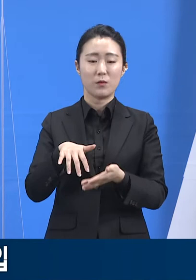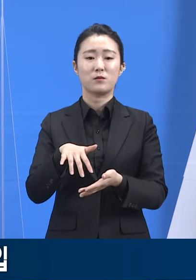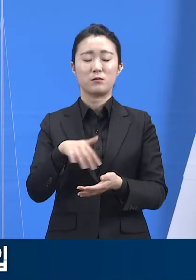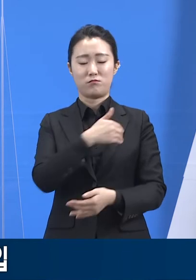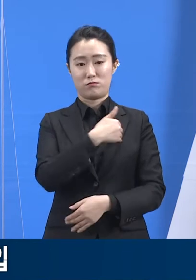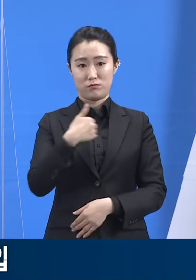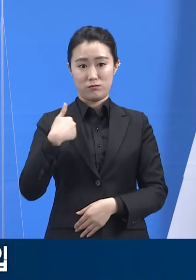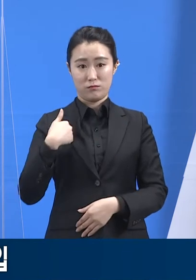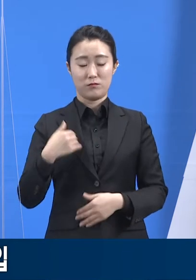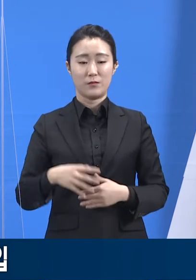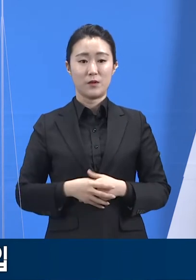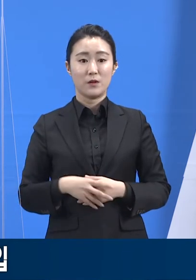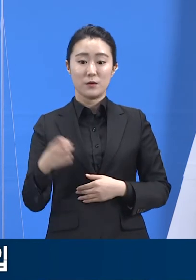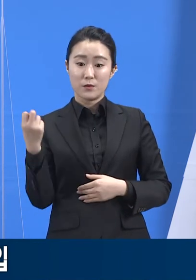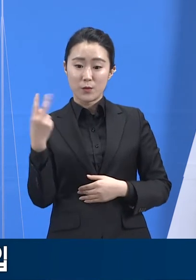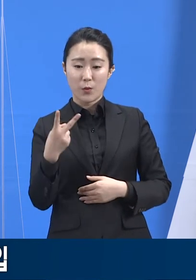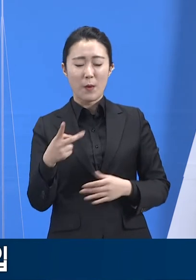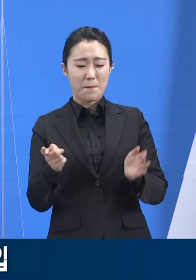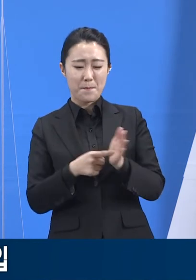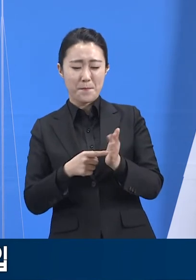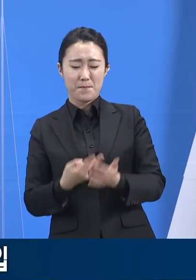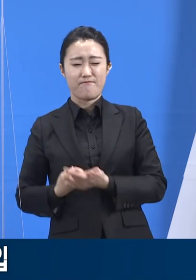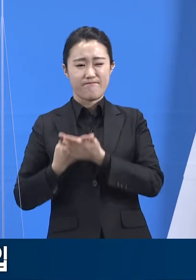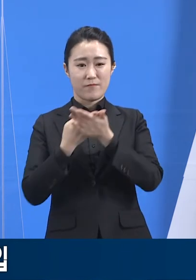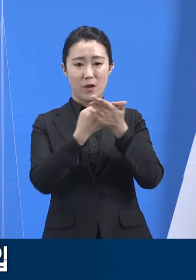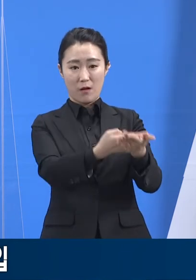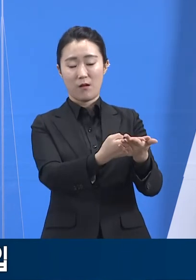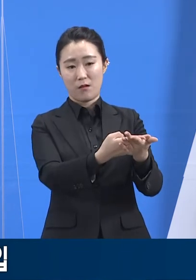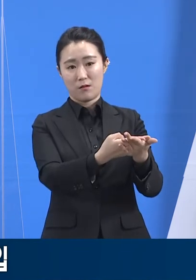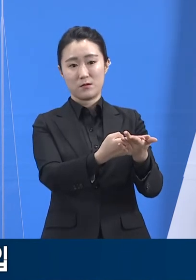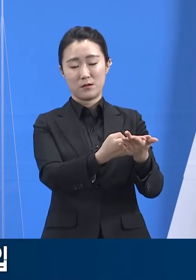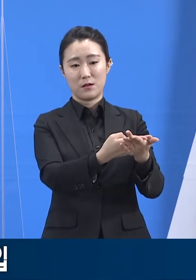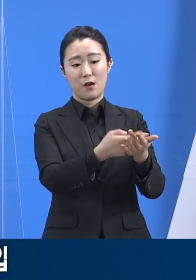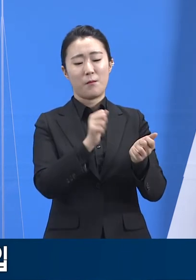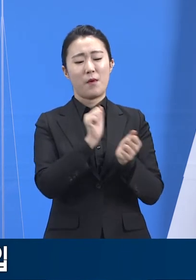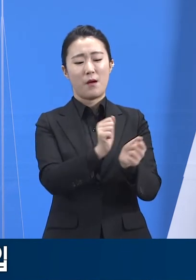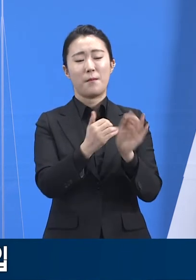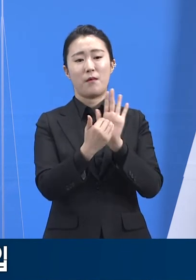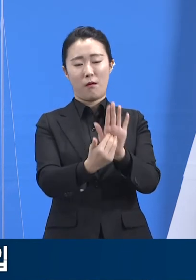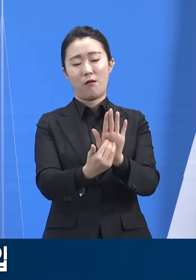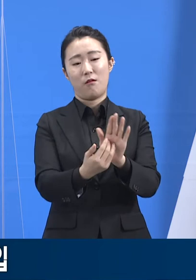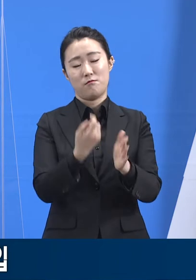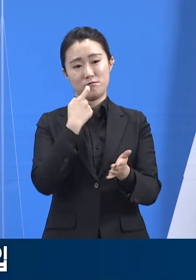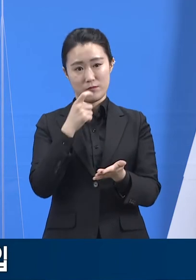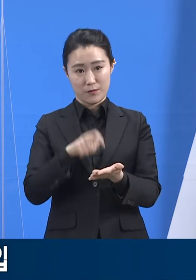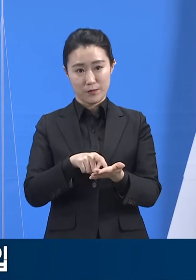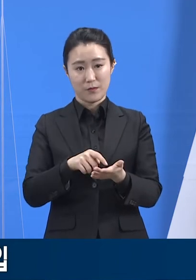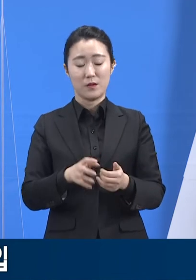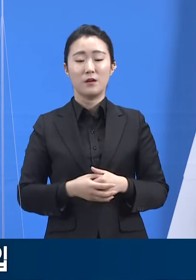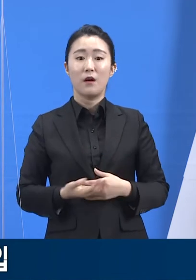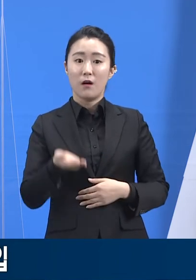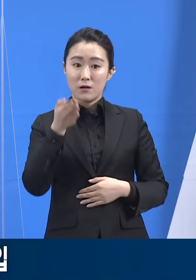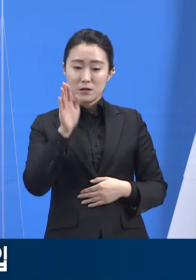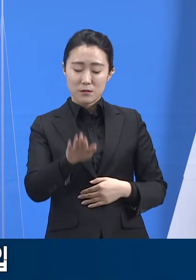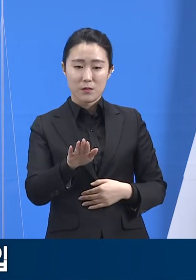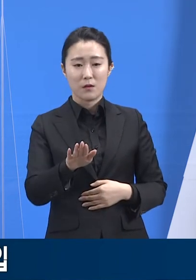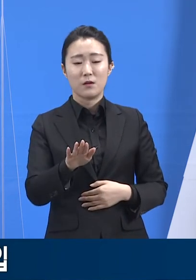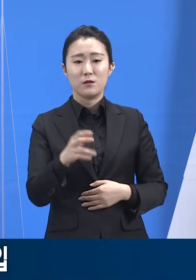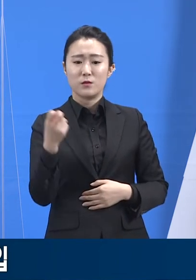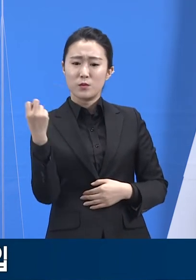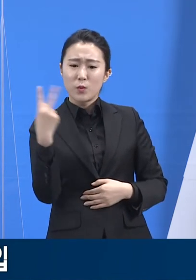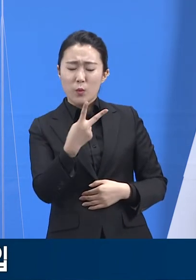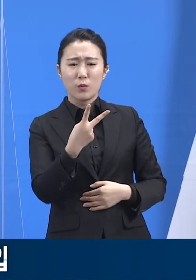통해 감염의 추가 확산을 막는 것이 다수 유리해진 상황입니다. 하지만 만약 유행이 다시